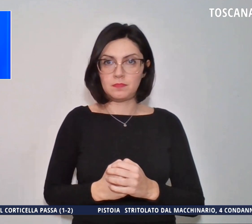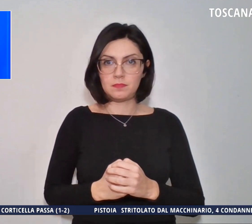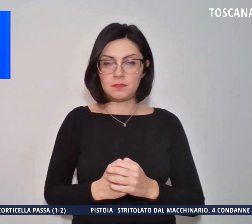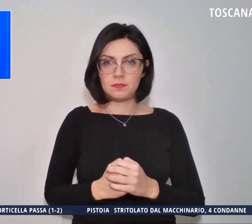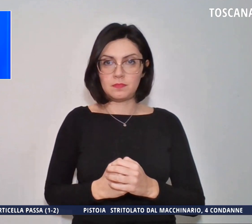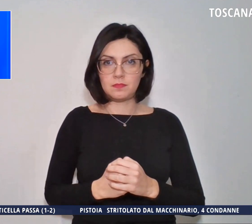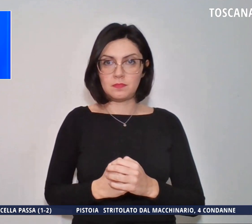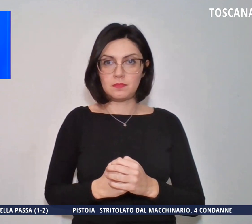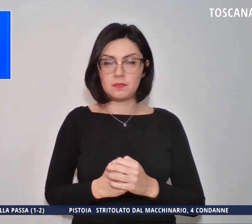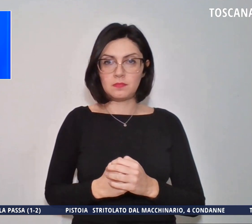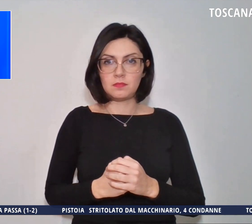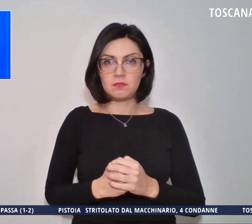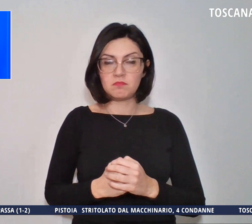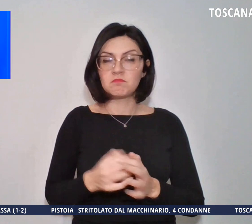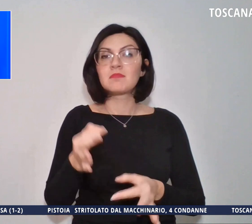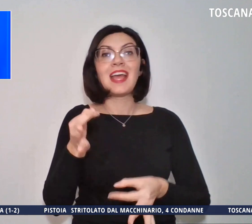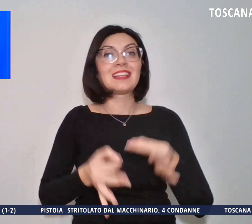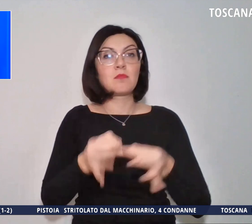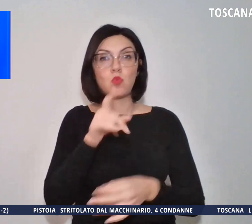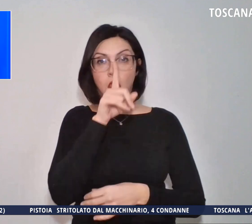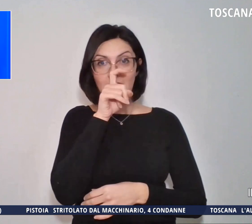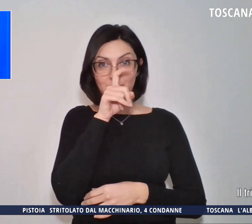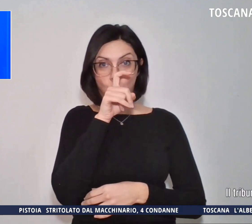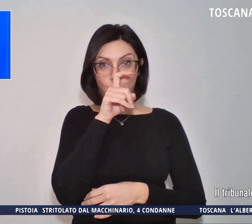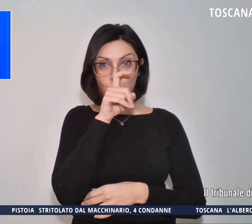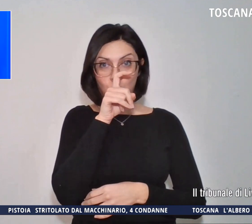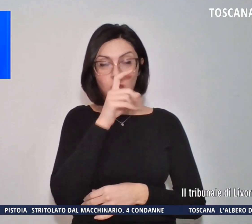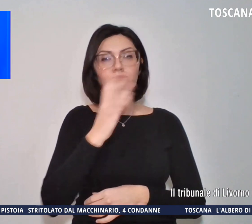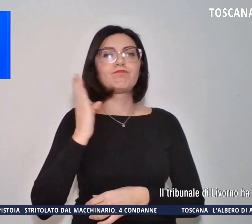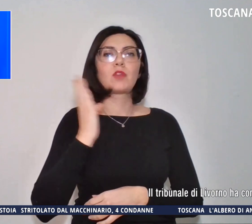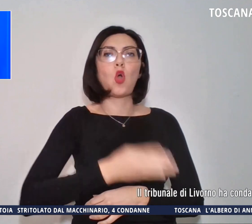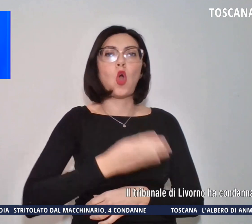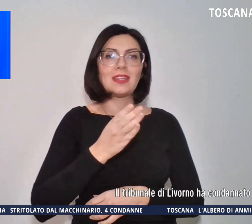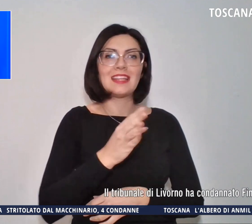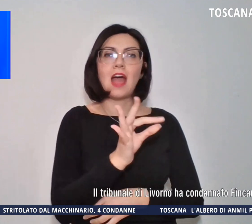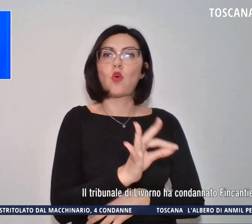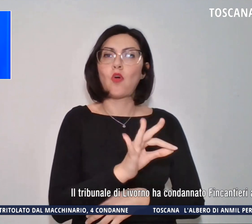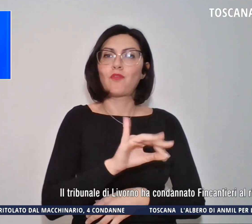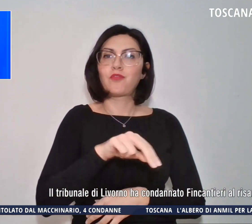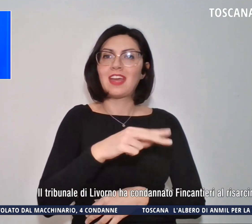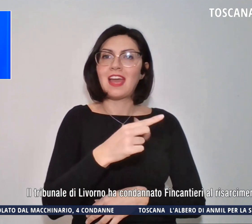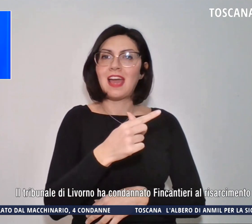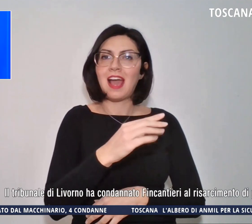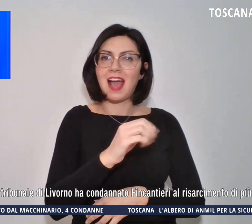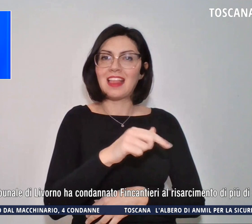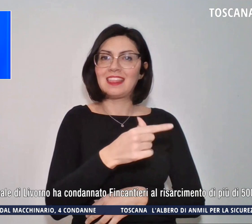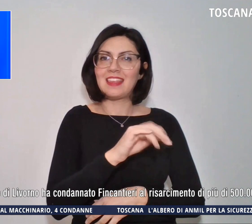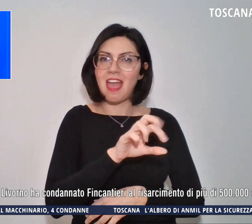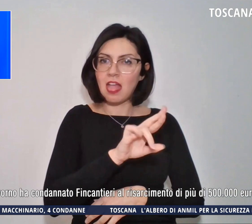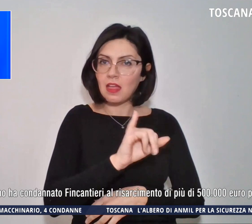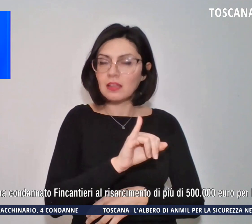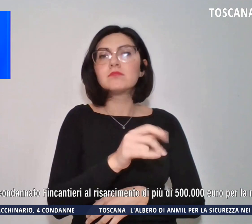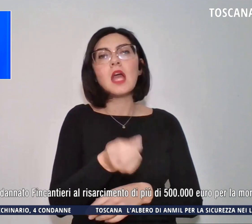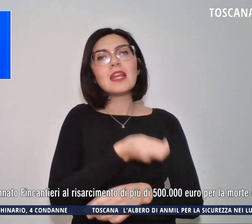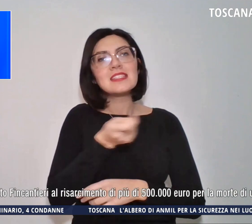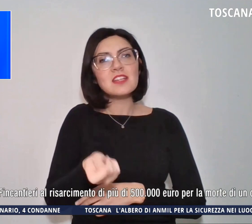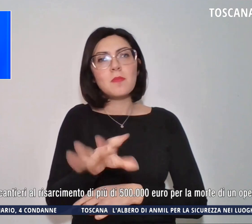Il Tribunale di Livorno ha condannato Fincantieri al risarcimento di più di 500